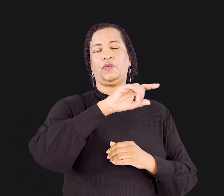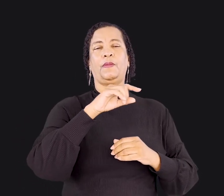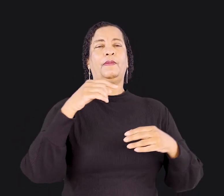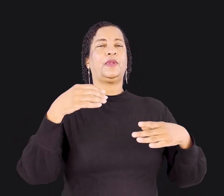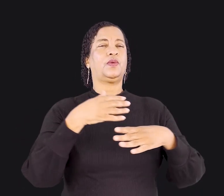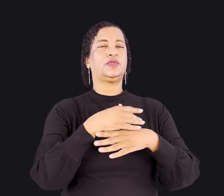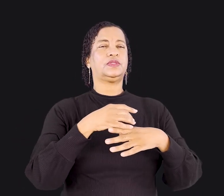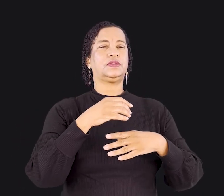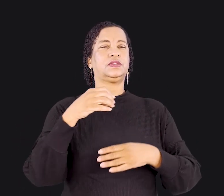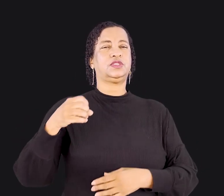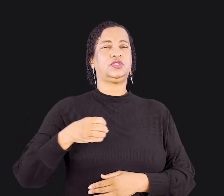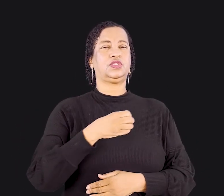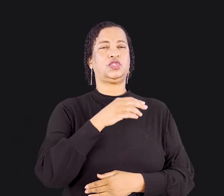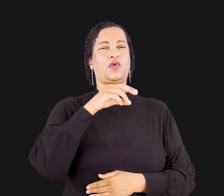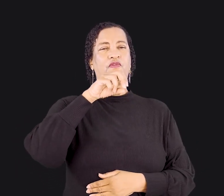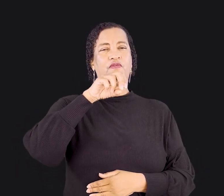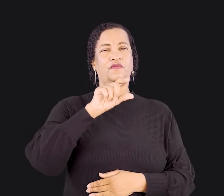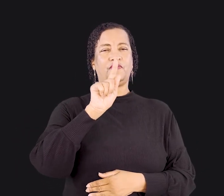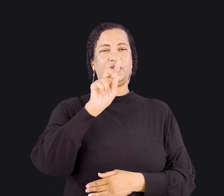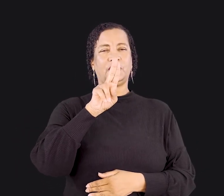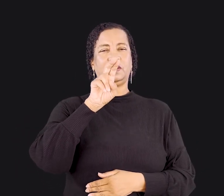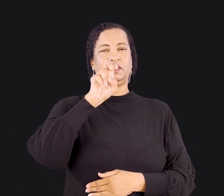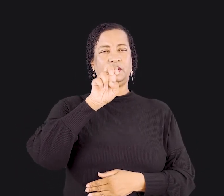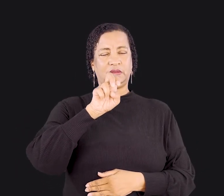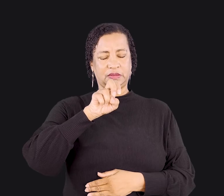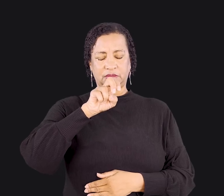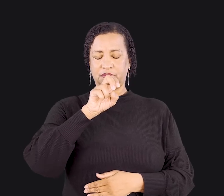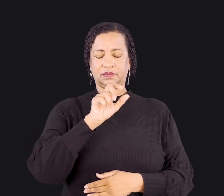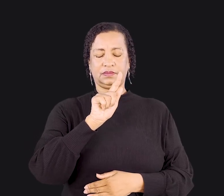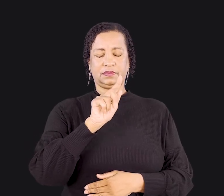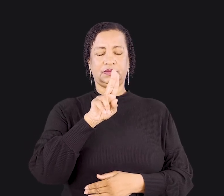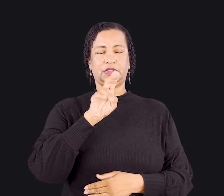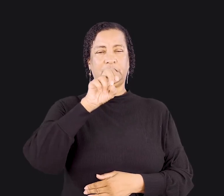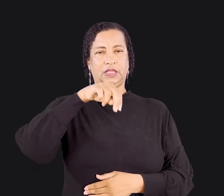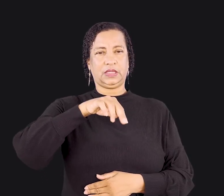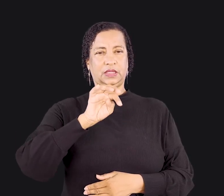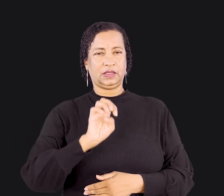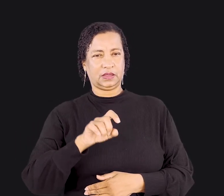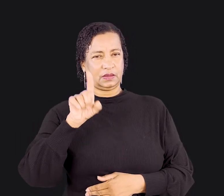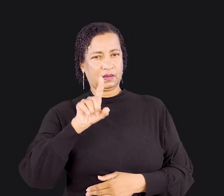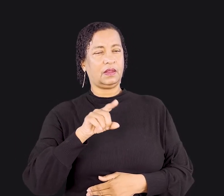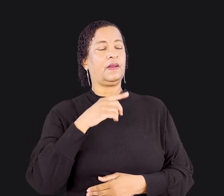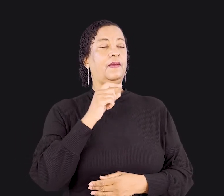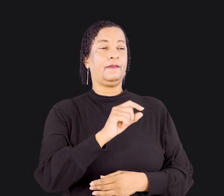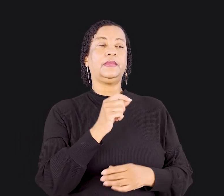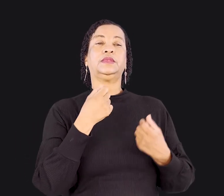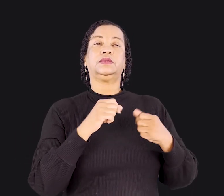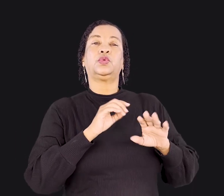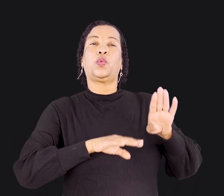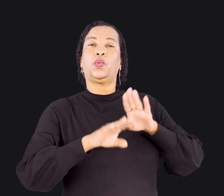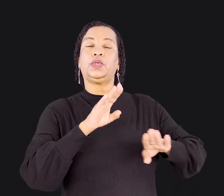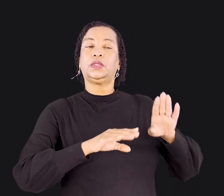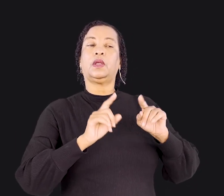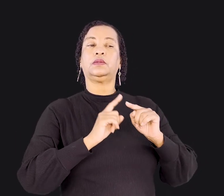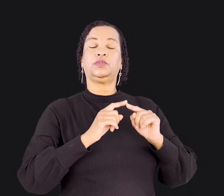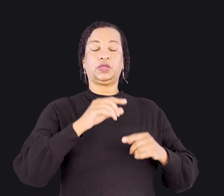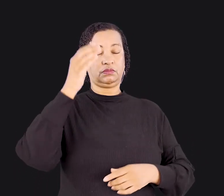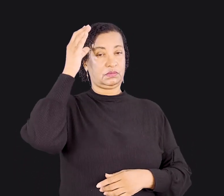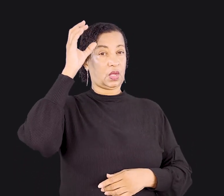para falar de Jesus para aquele povo, deve tomar cuidado para não ofendê-los por desconhecer a cultura deles. Em algumas partes